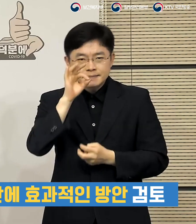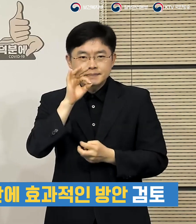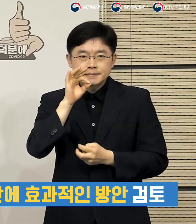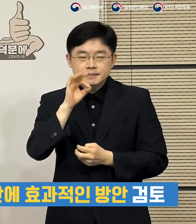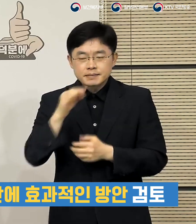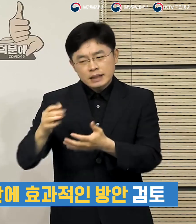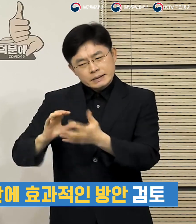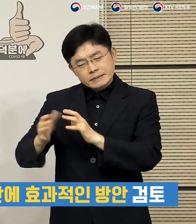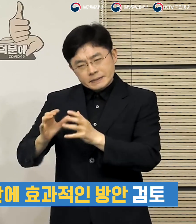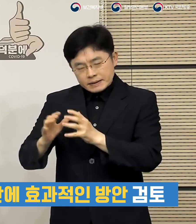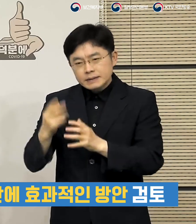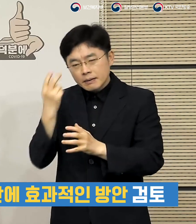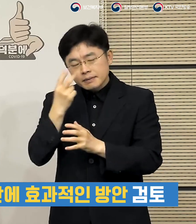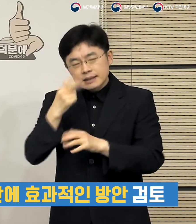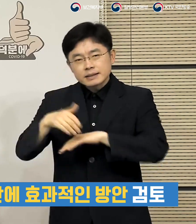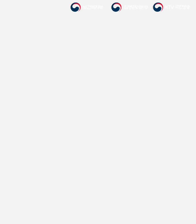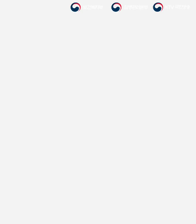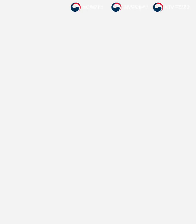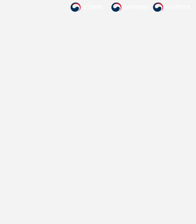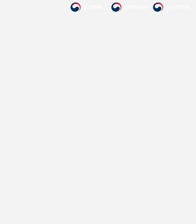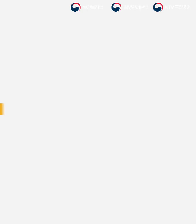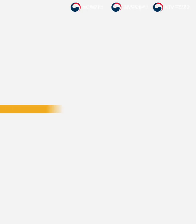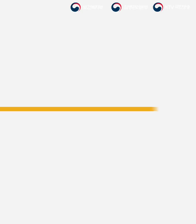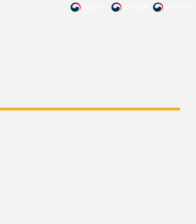내부적으로 검토해 나가도록 하겠습니다.